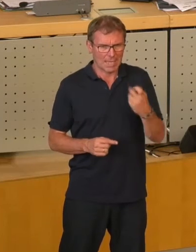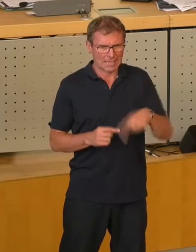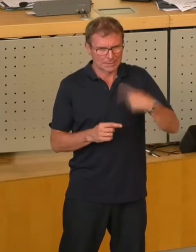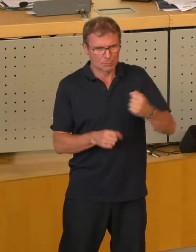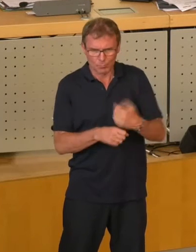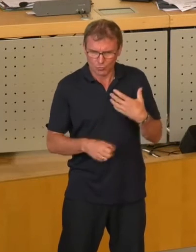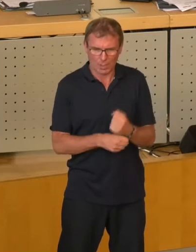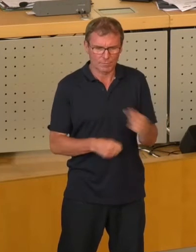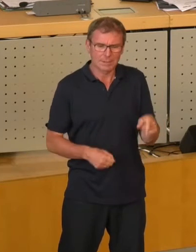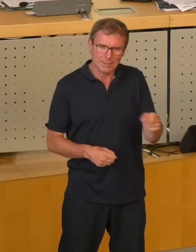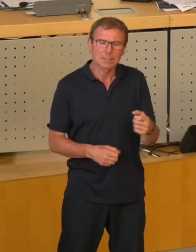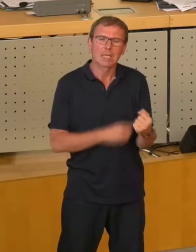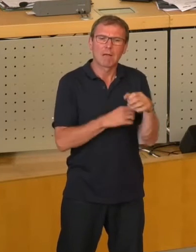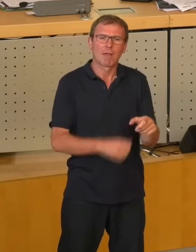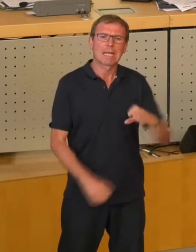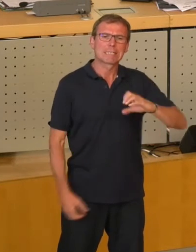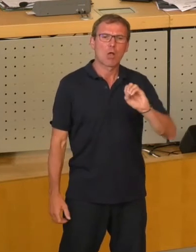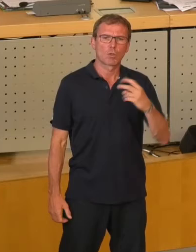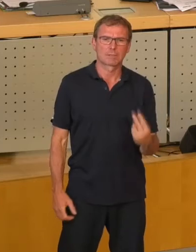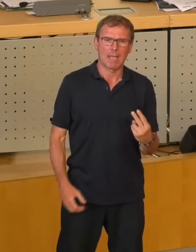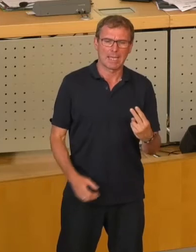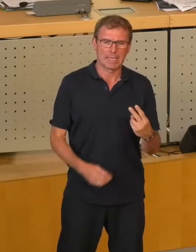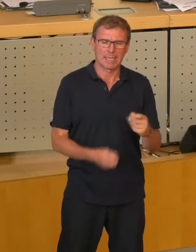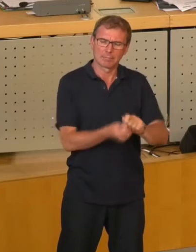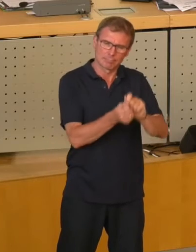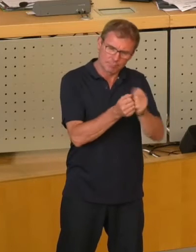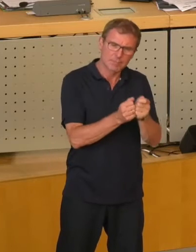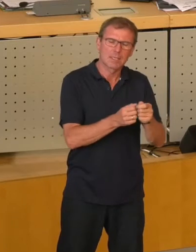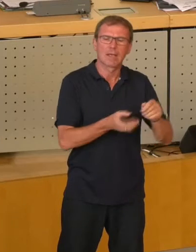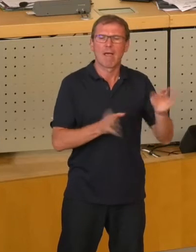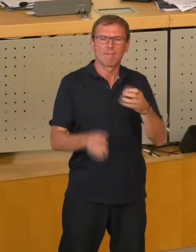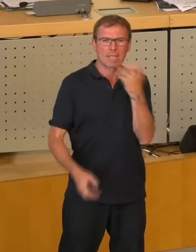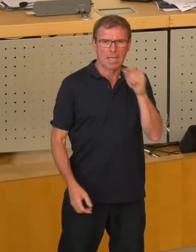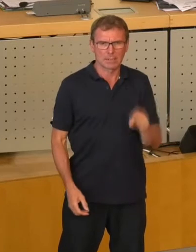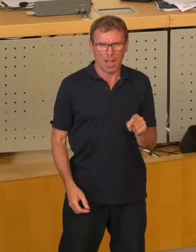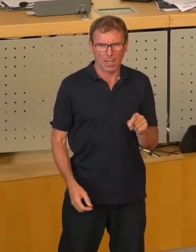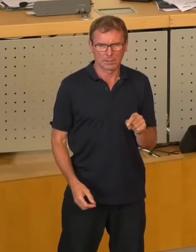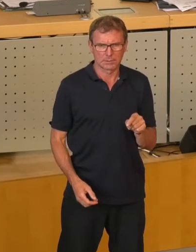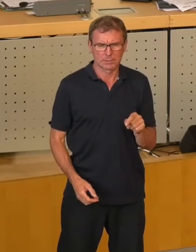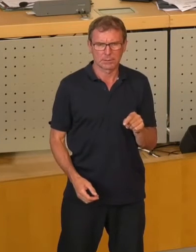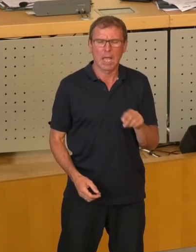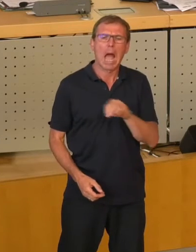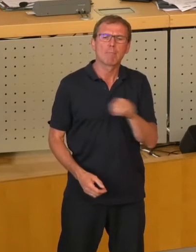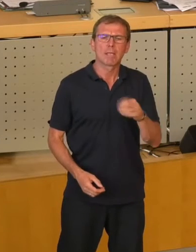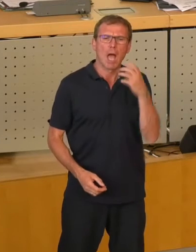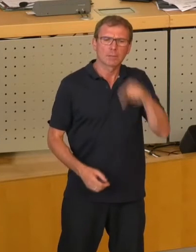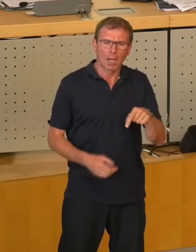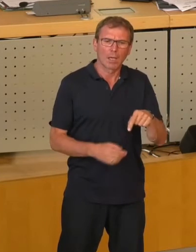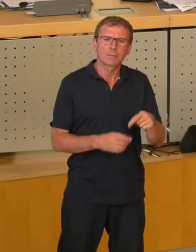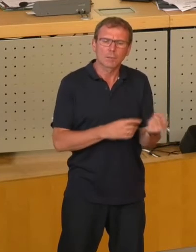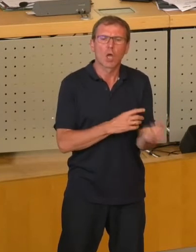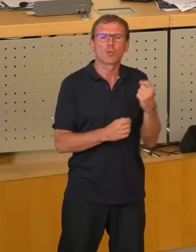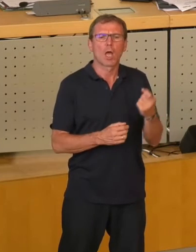dieses Kraftwerk CO2-frei zu machen, indem wir die Befeuerung auf Windgas umstellen, also auf metanisiertes Gas, was durch erneuerbar